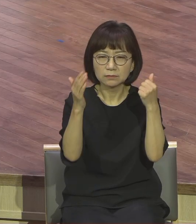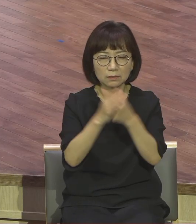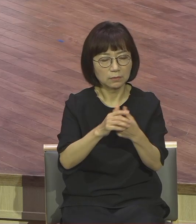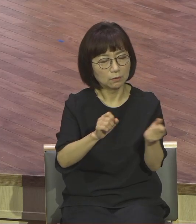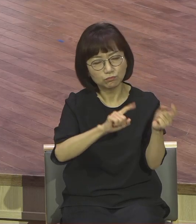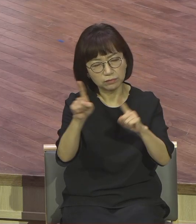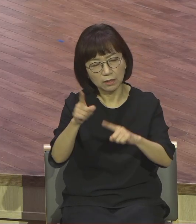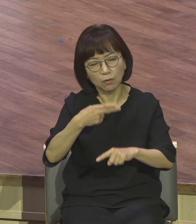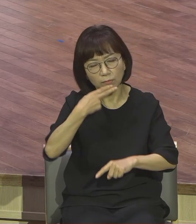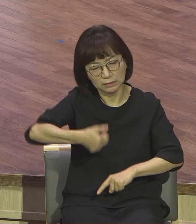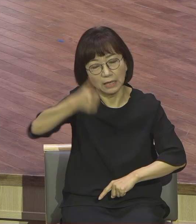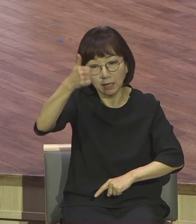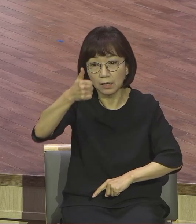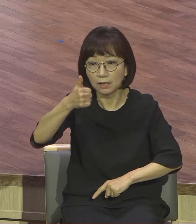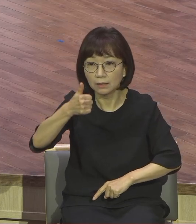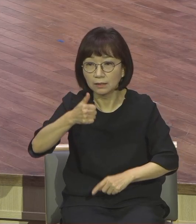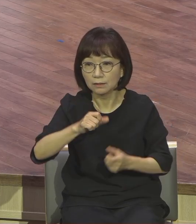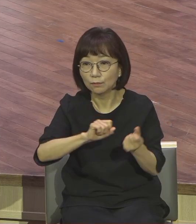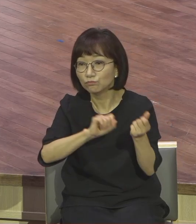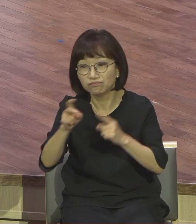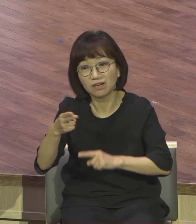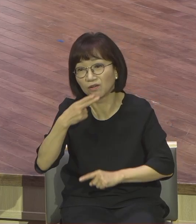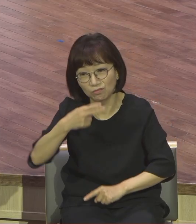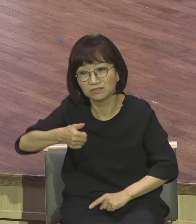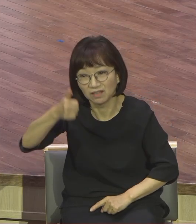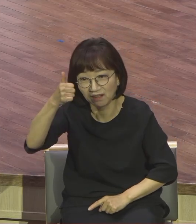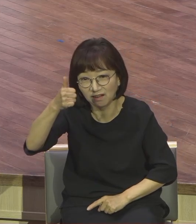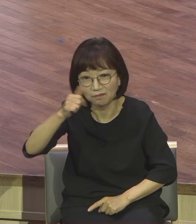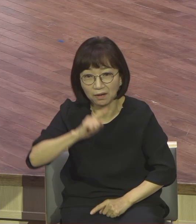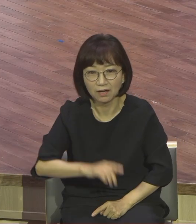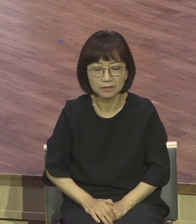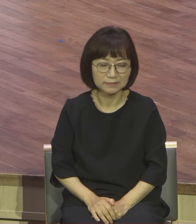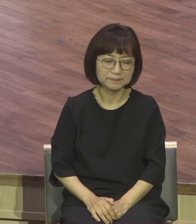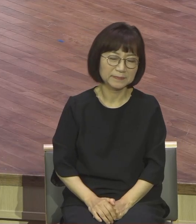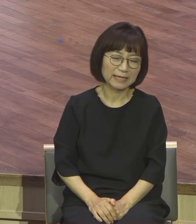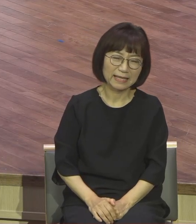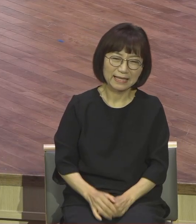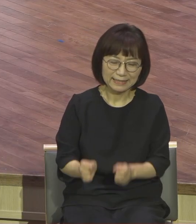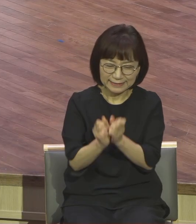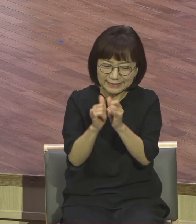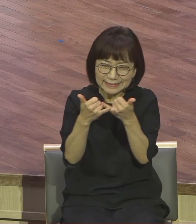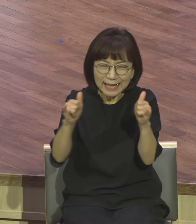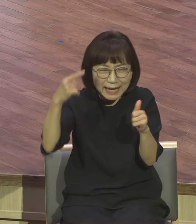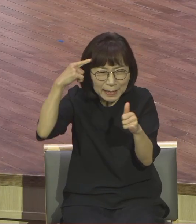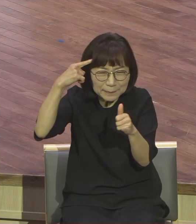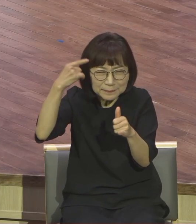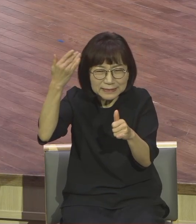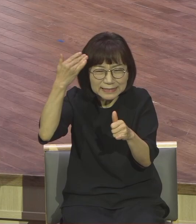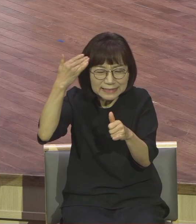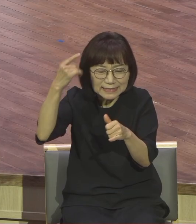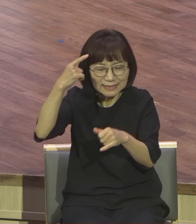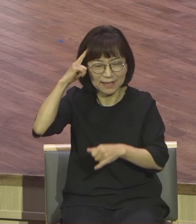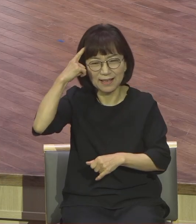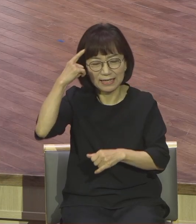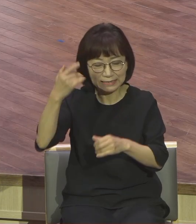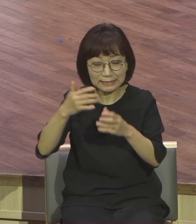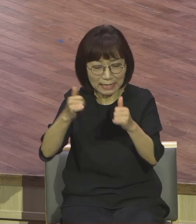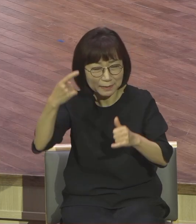요건 뭐요? 지극히 인간적 생각이에요. 인간적으로 인간적 생각이지. 이